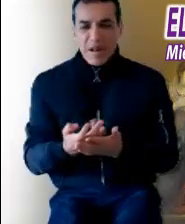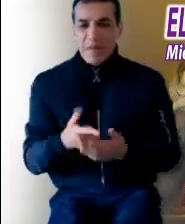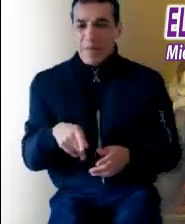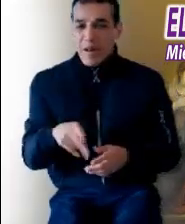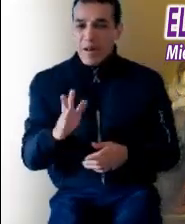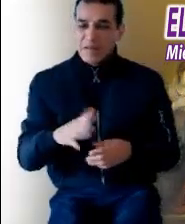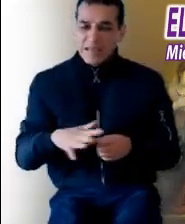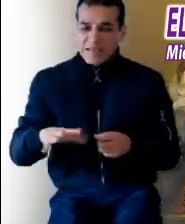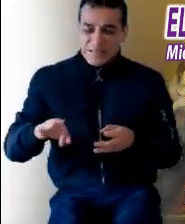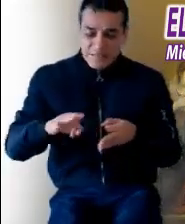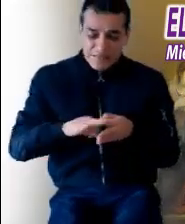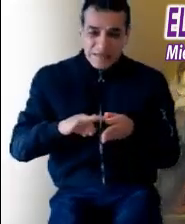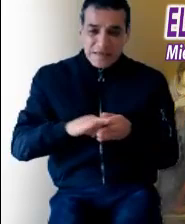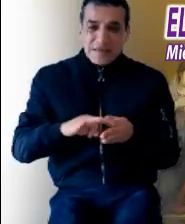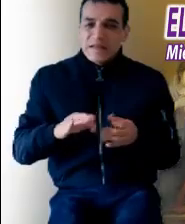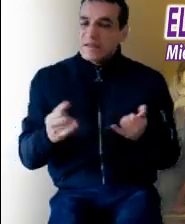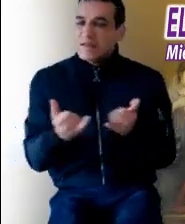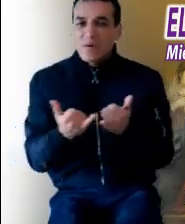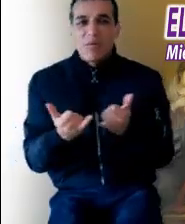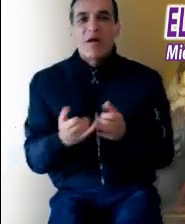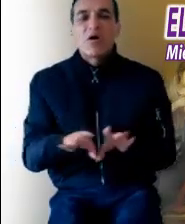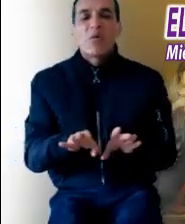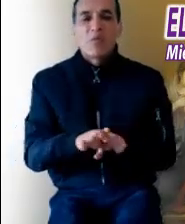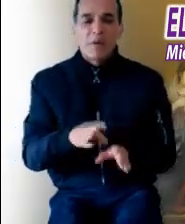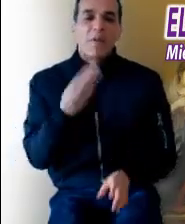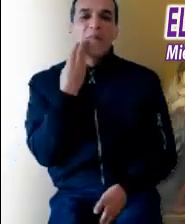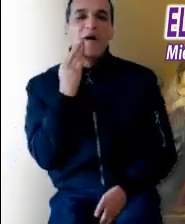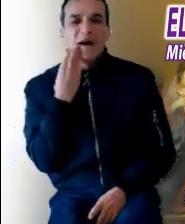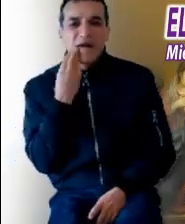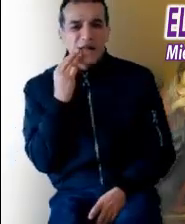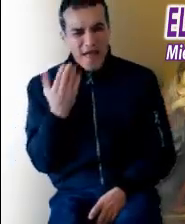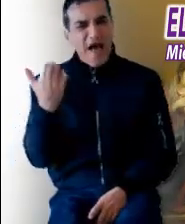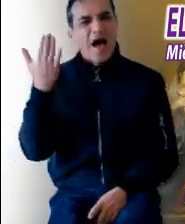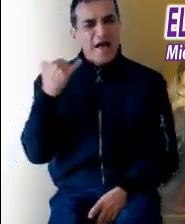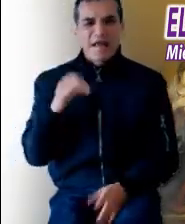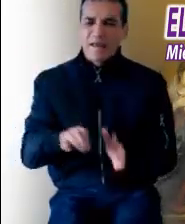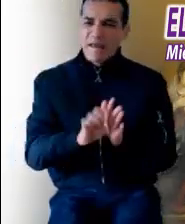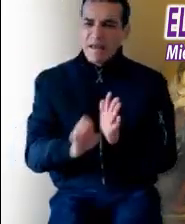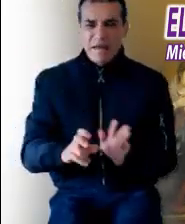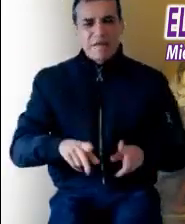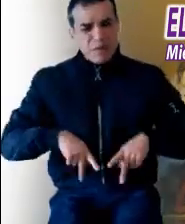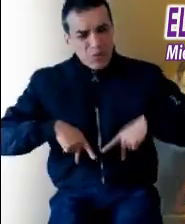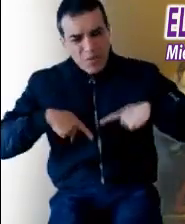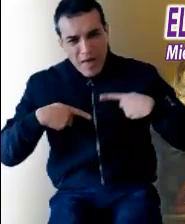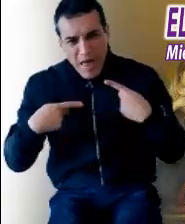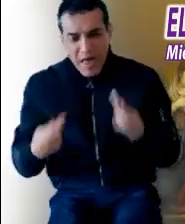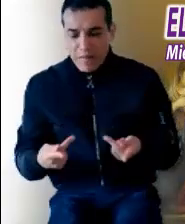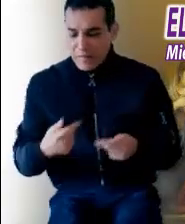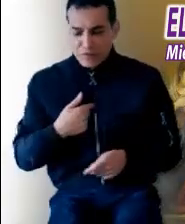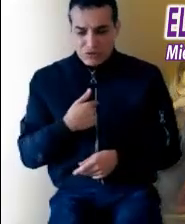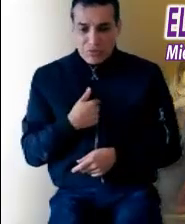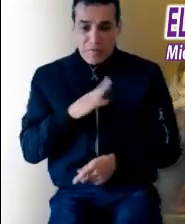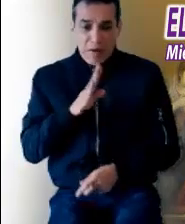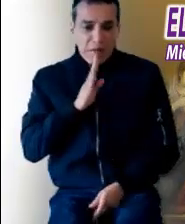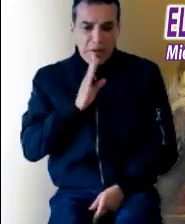días se convierten en la espera de María. ¿Cómo se sostiene una mujer que se sabe frágil e indigna de